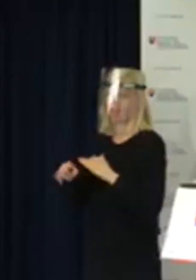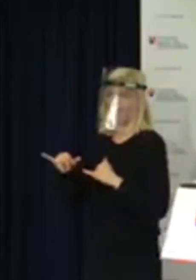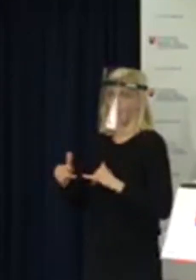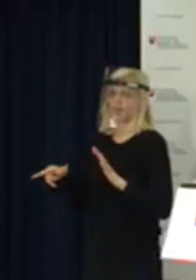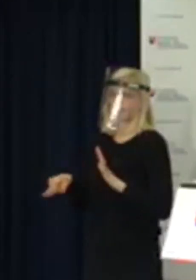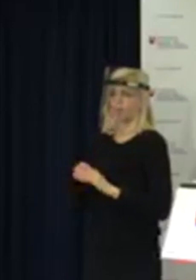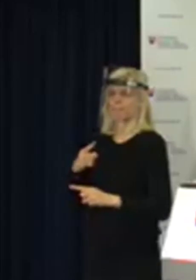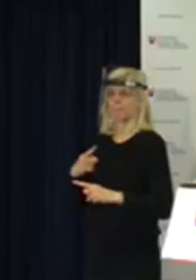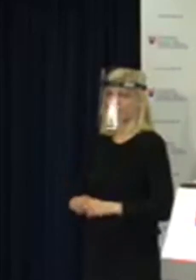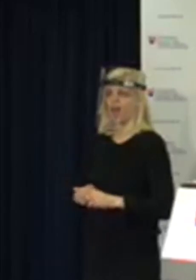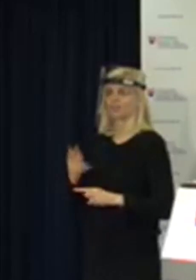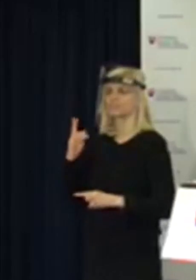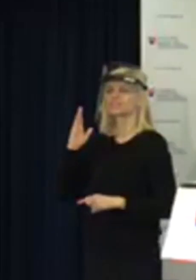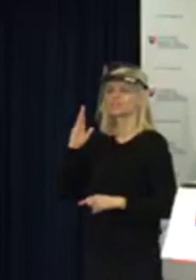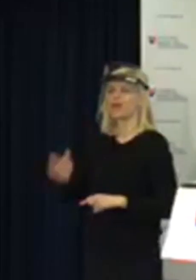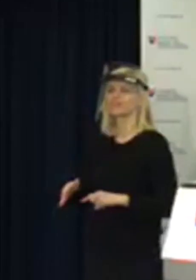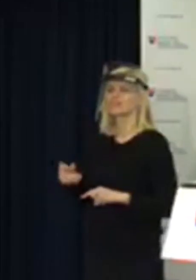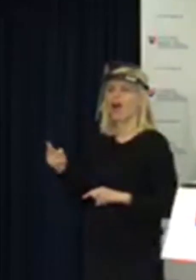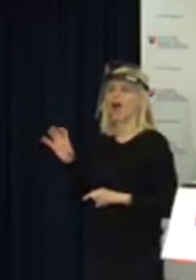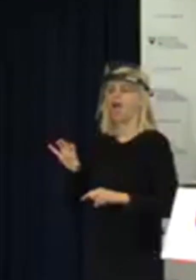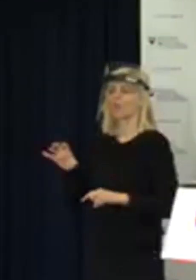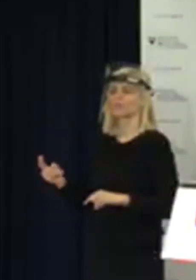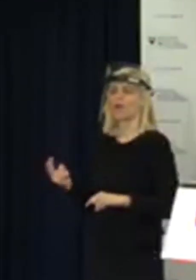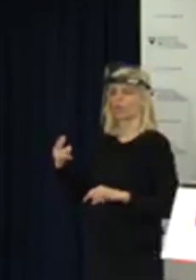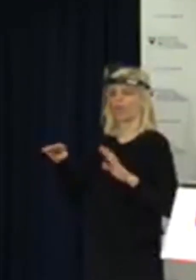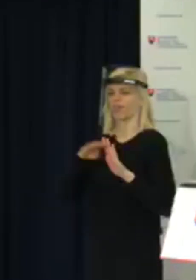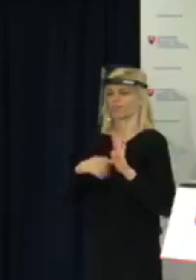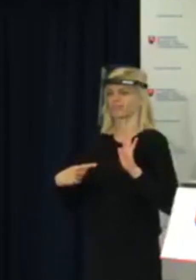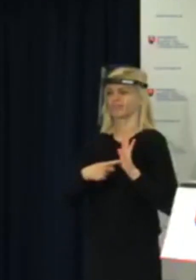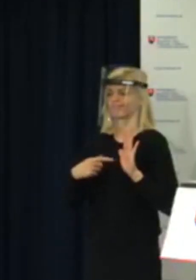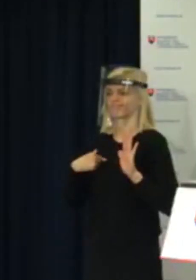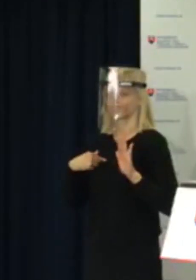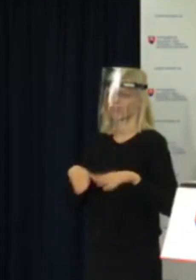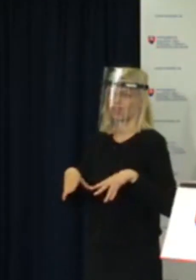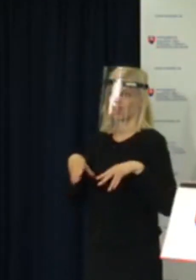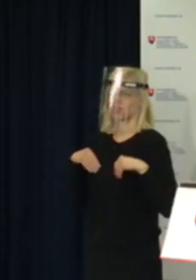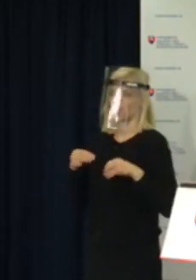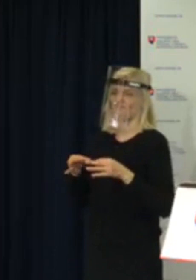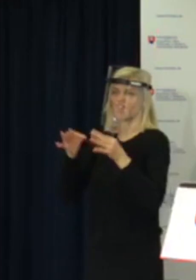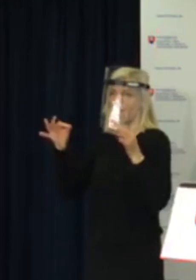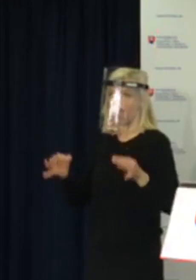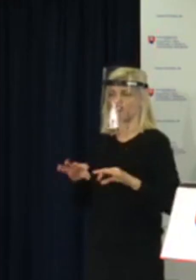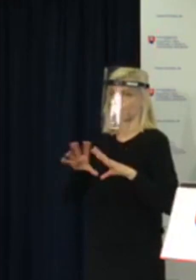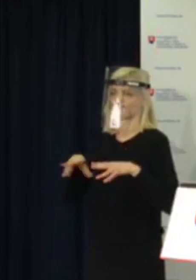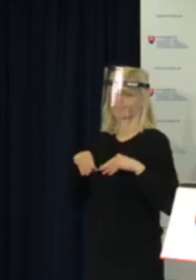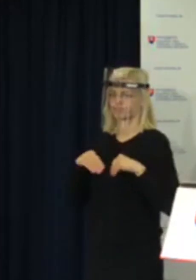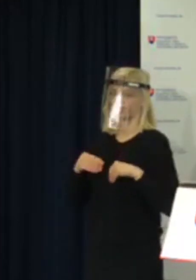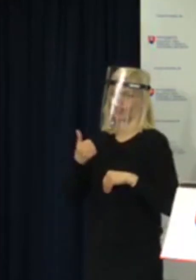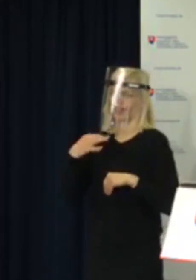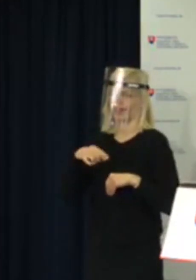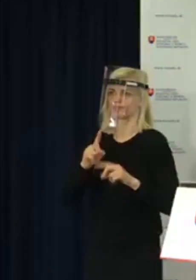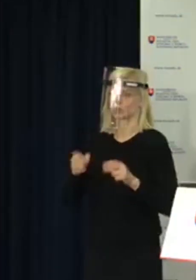Smernica Európskej úny o uznavaní odborných kvalifikácie, ako aj výhľaška o uznavaní dokladov o vzdelávaní.